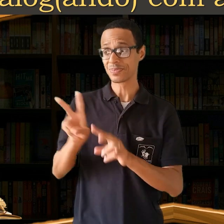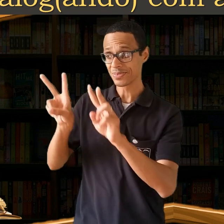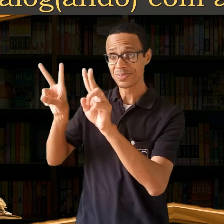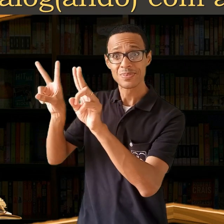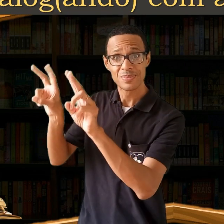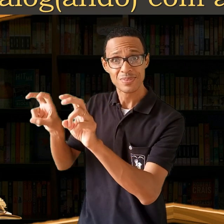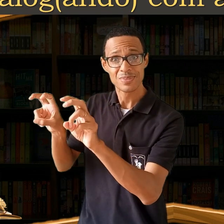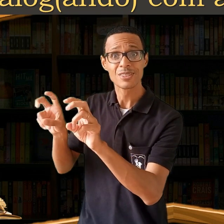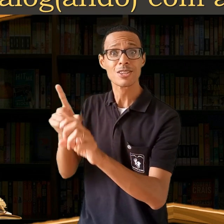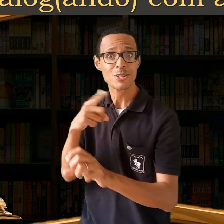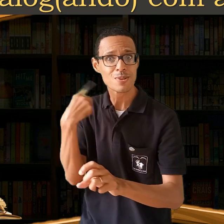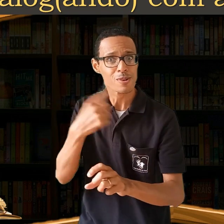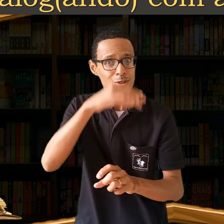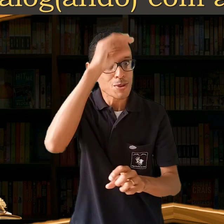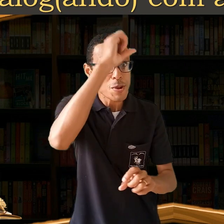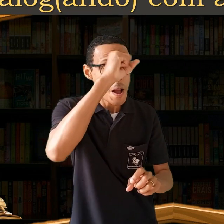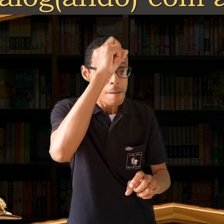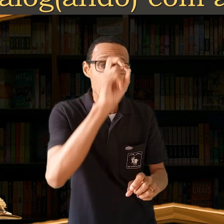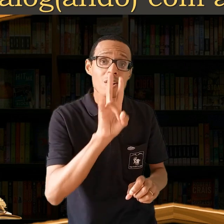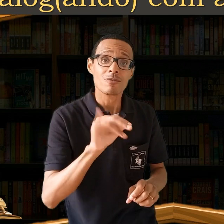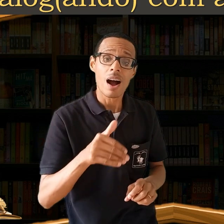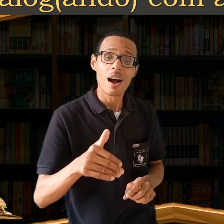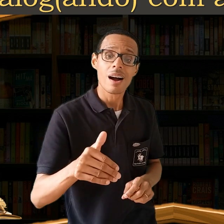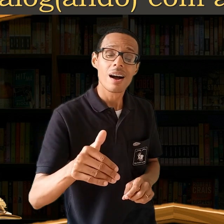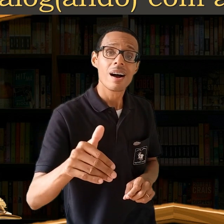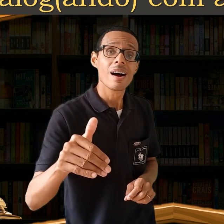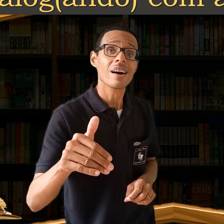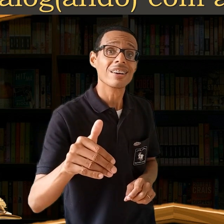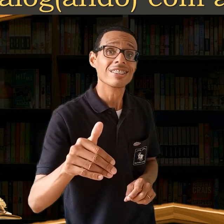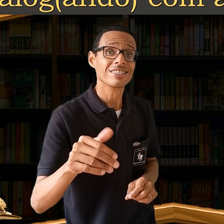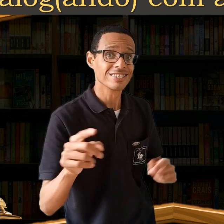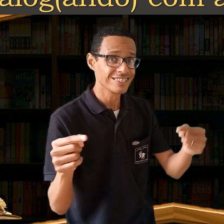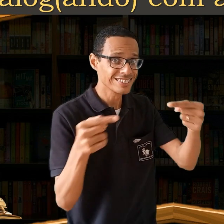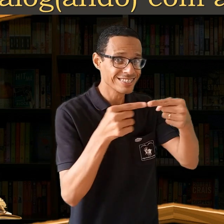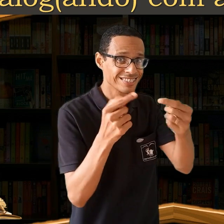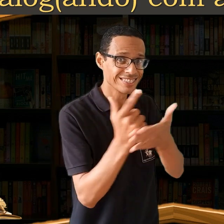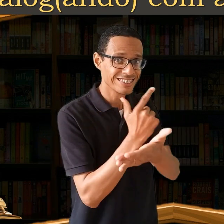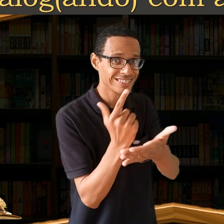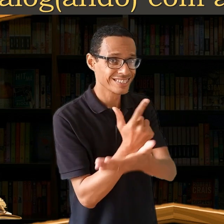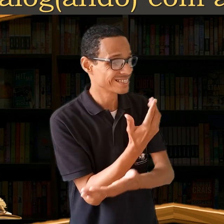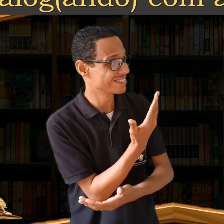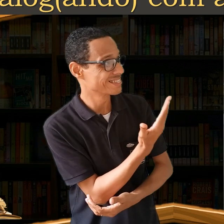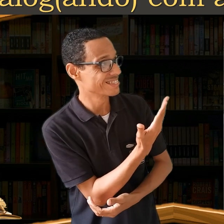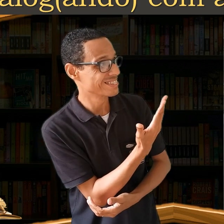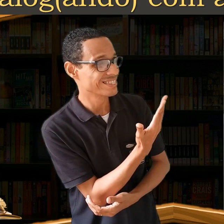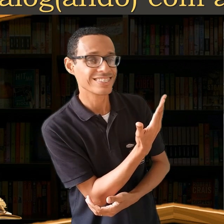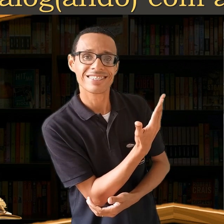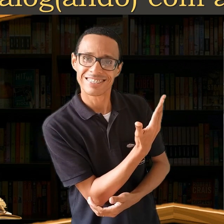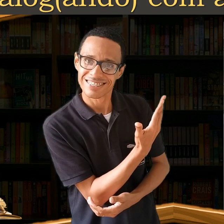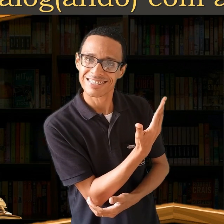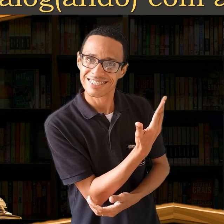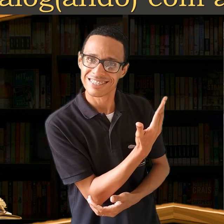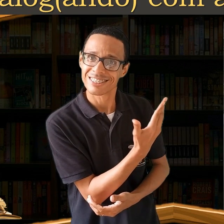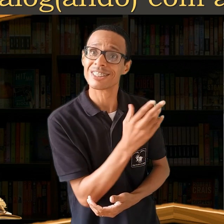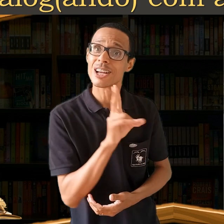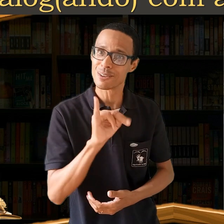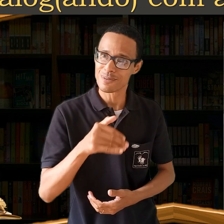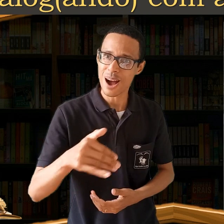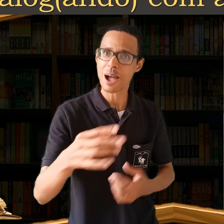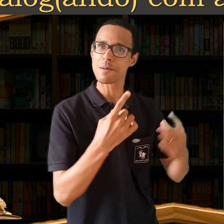assunto que iremos aprender no próximo Dialogando, com base neste livro. E teremos o